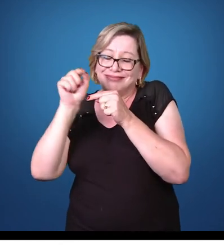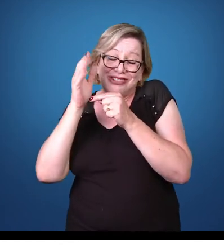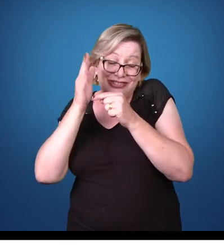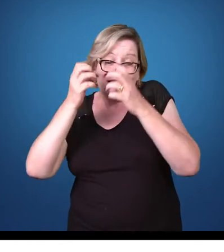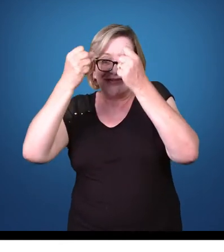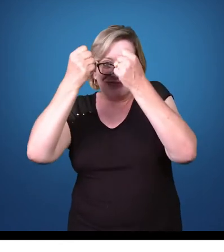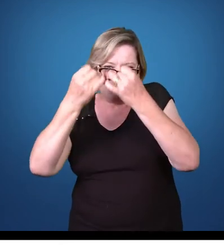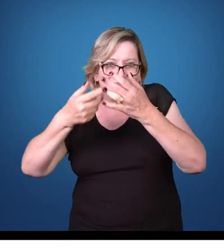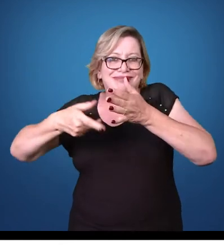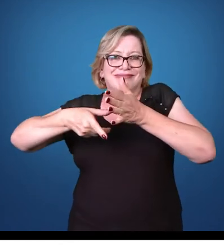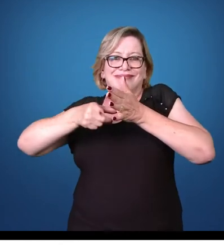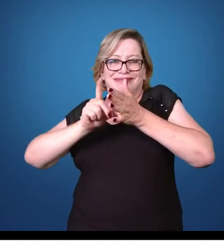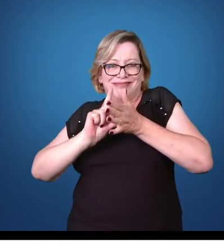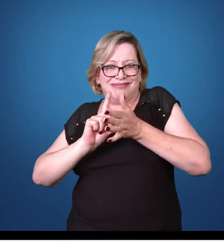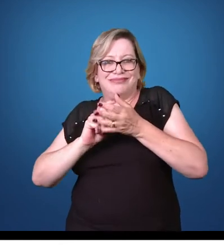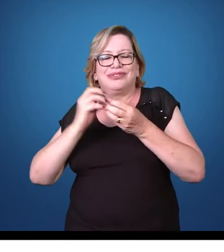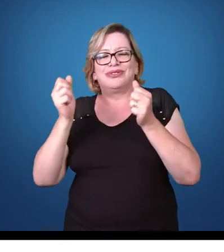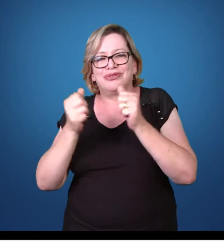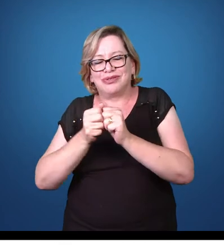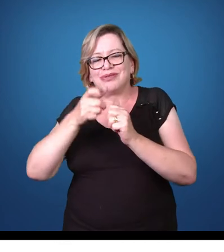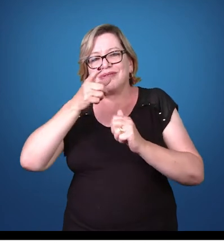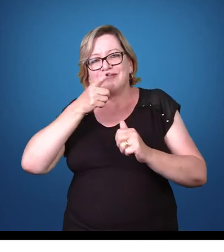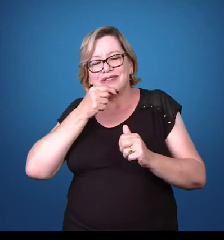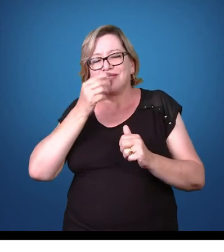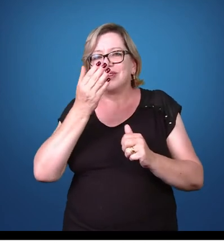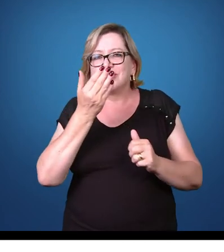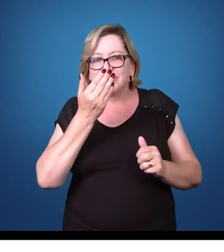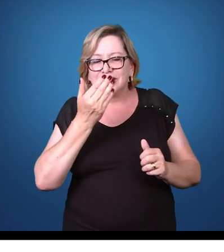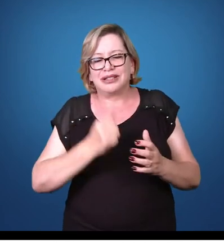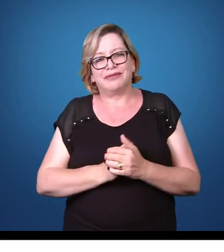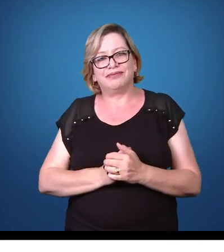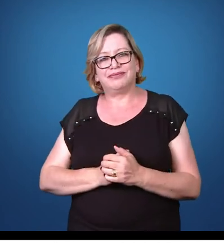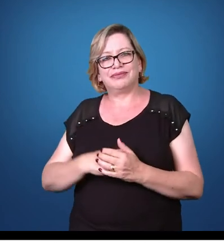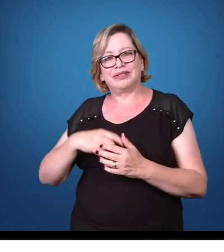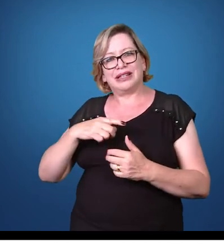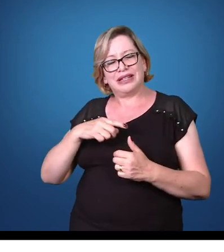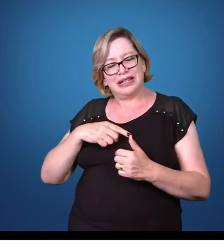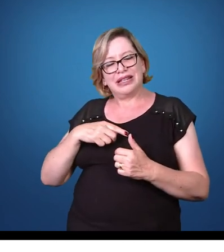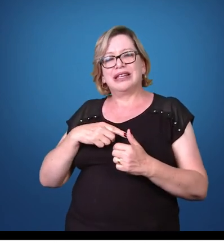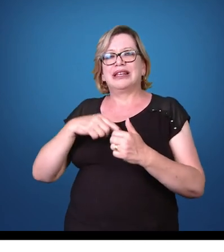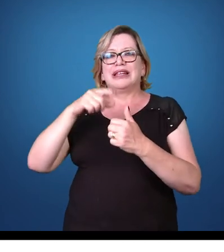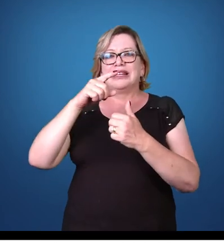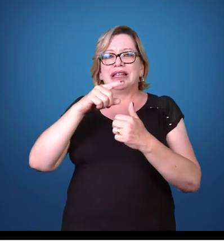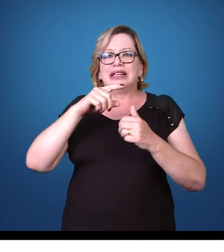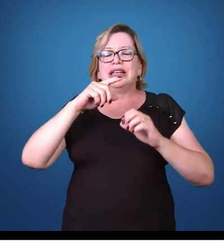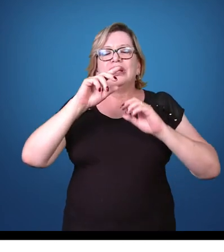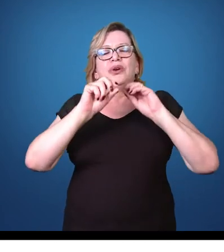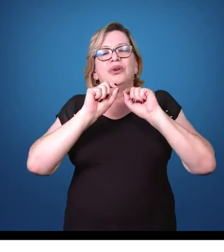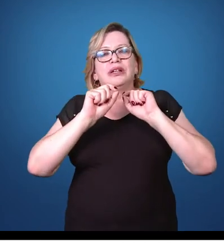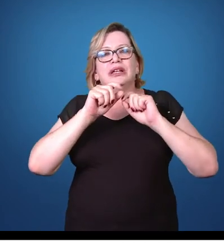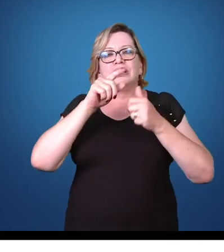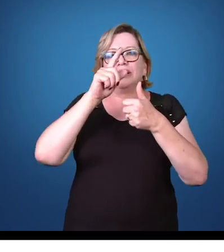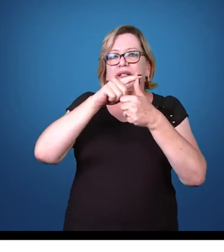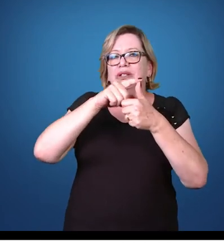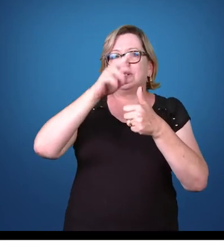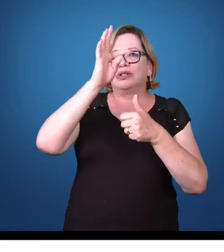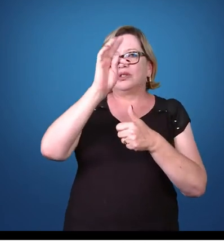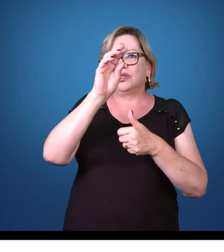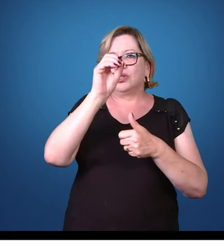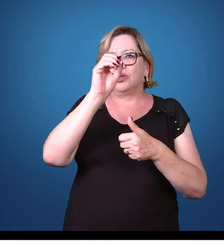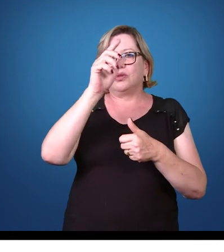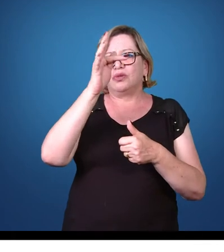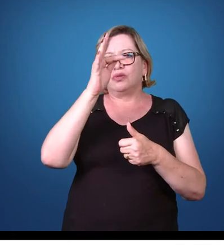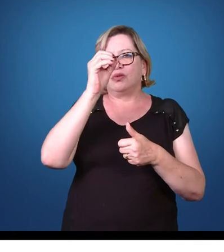comentado, junto com água e alimentos. Então, existe a forma patogênica, que é o trofosoíto, e a forma